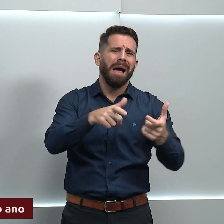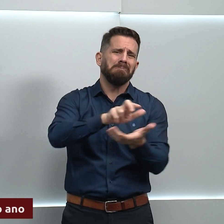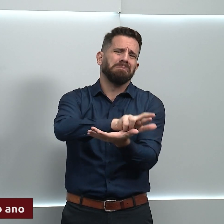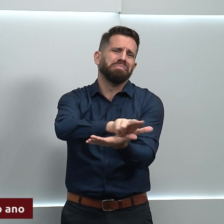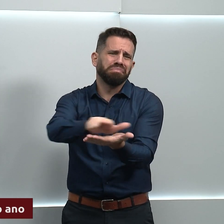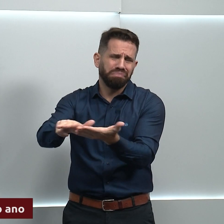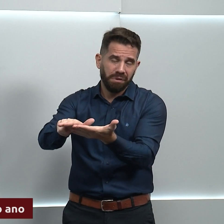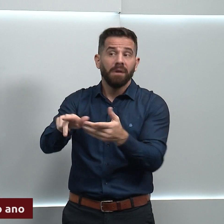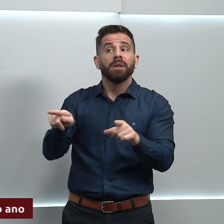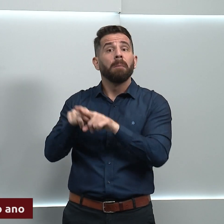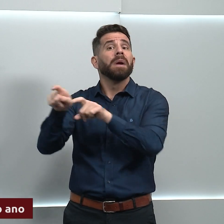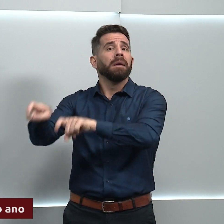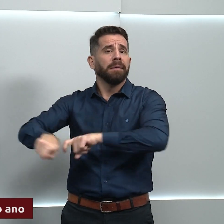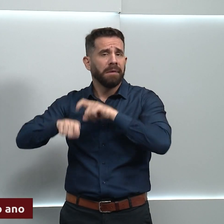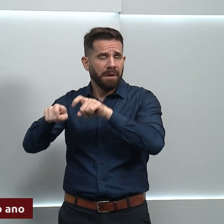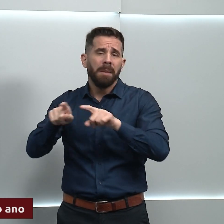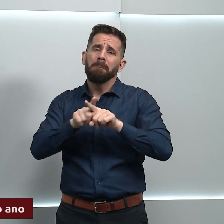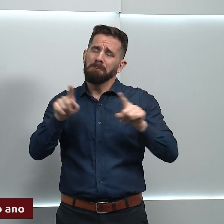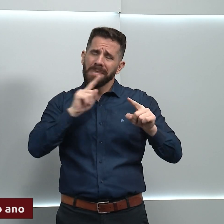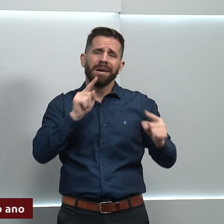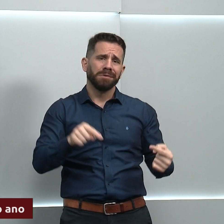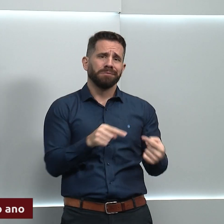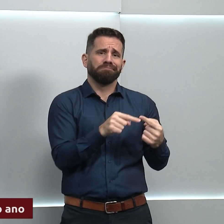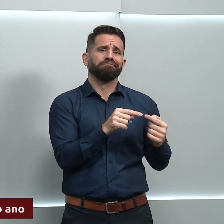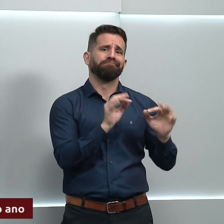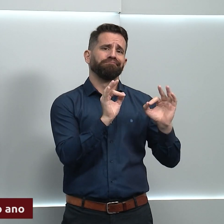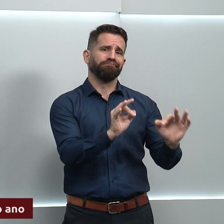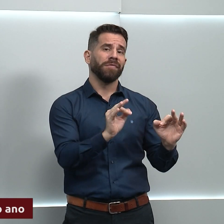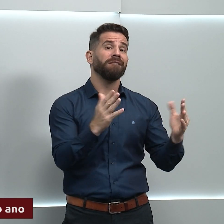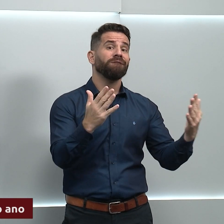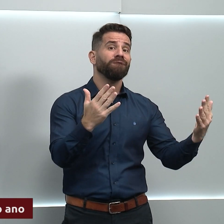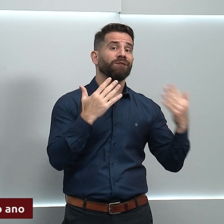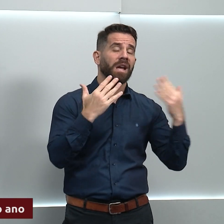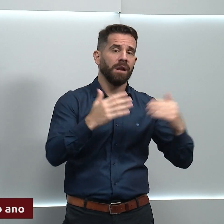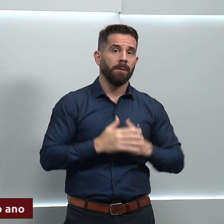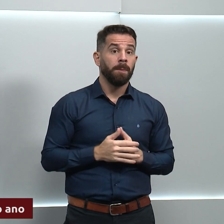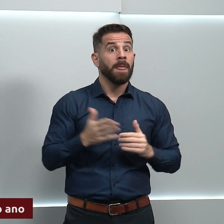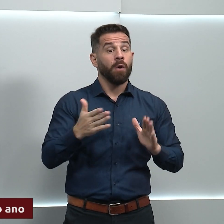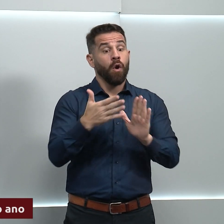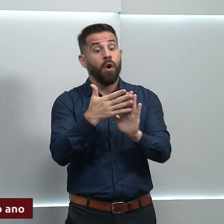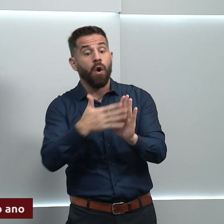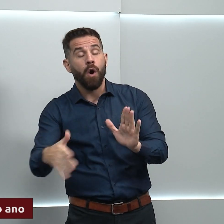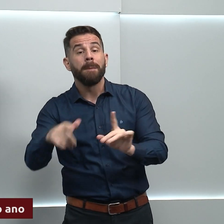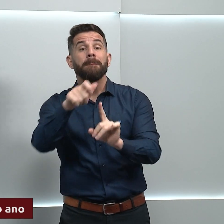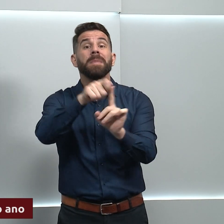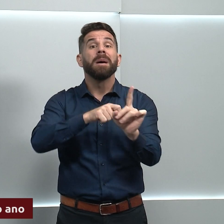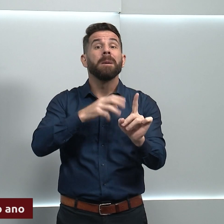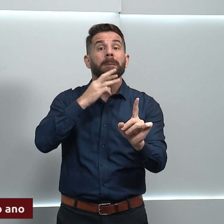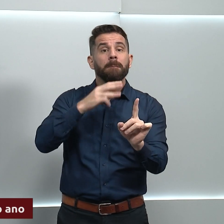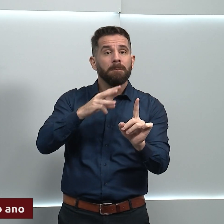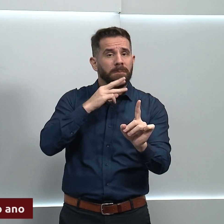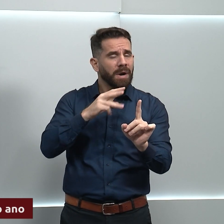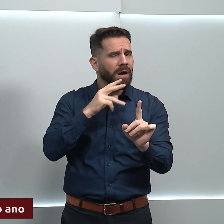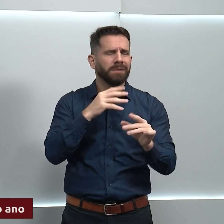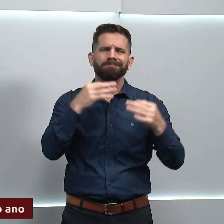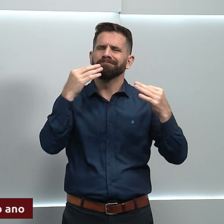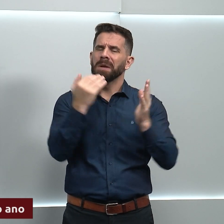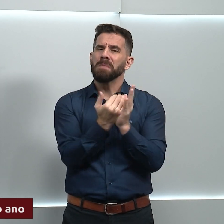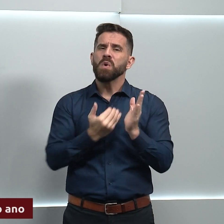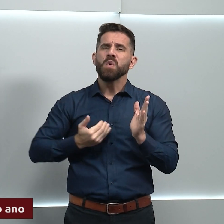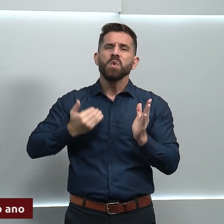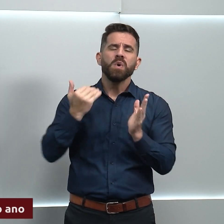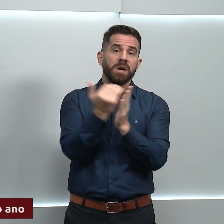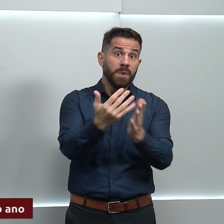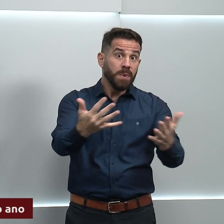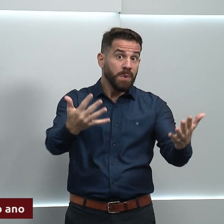é uma característica, é um carimbo do verão. E agora nós estamos começando em março, a gente vai ter essas temperaturas elevadas. Por quê? Ainda